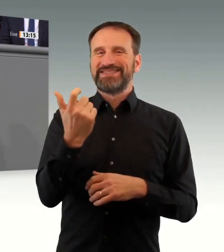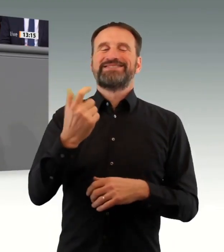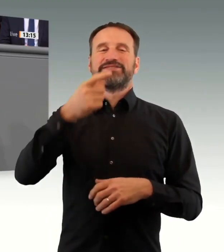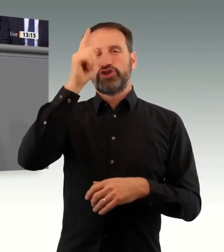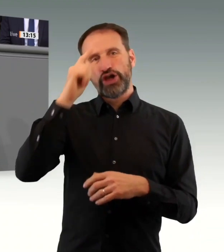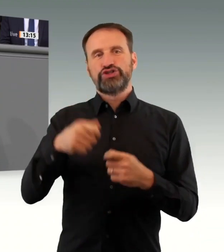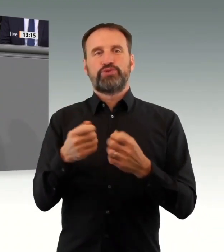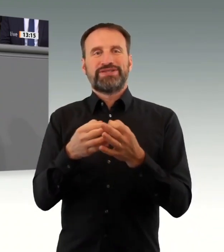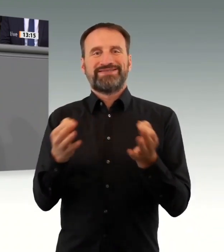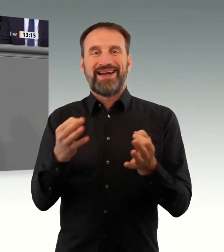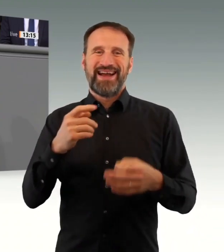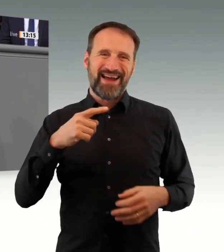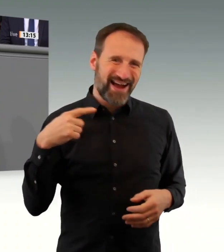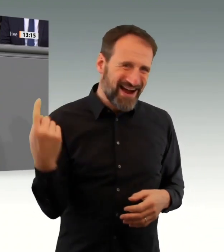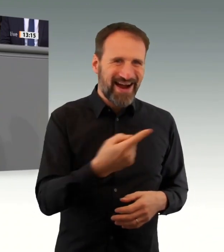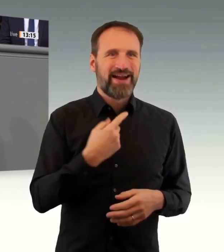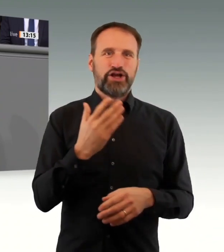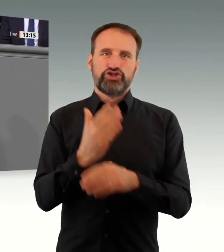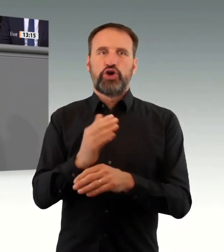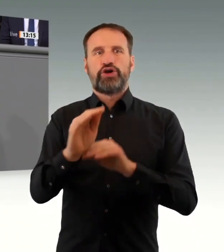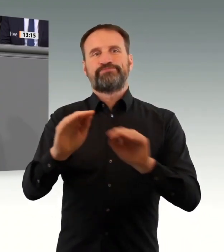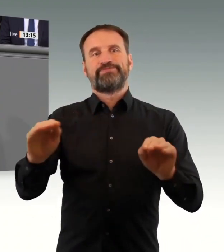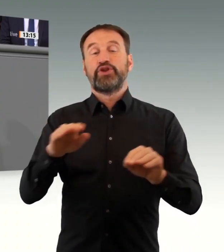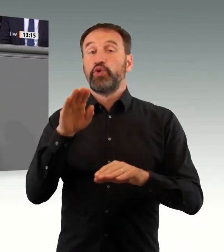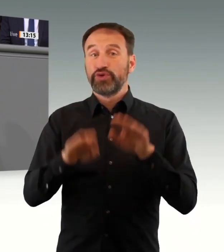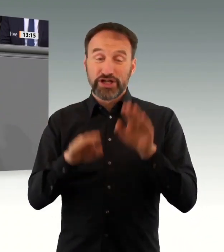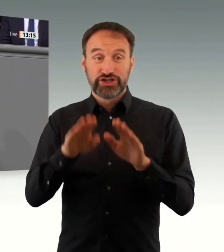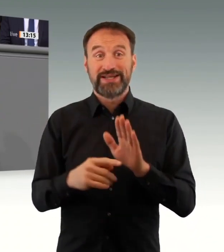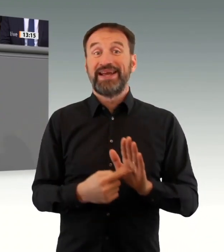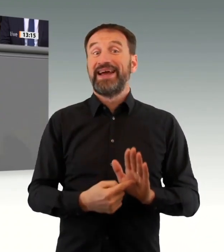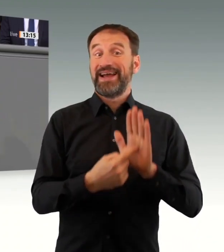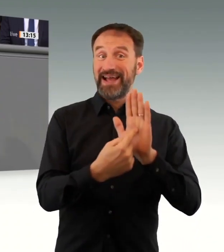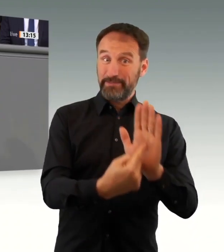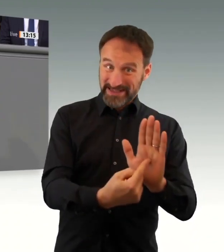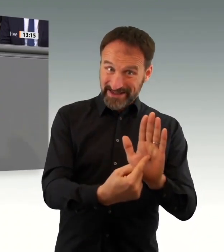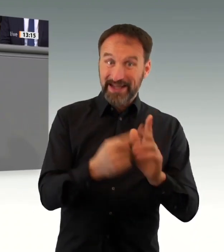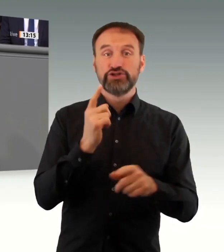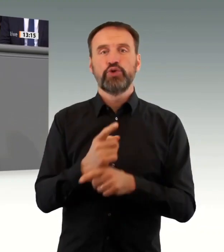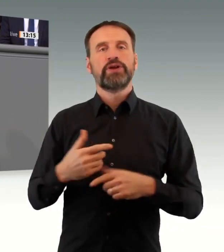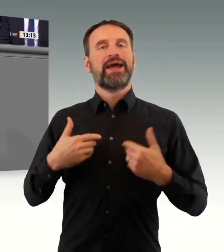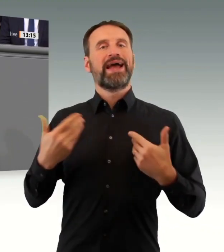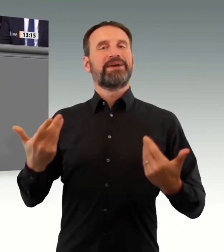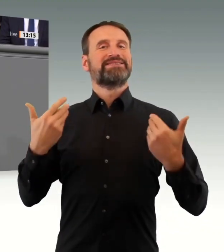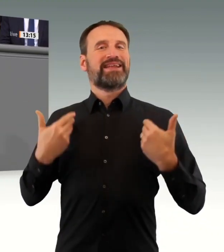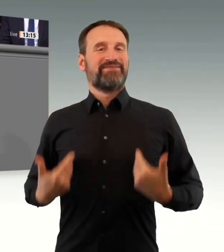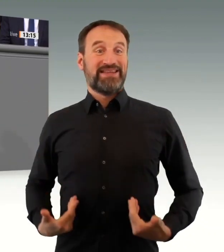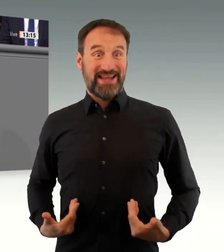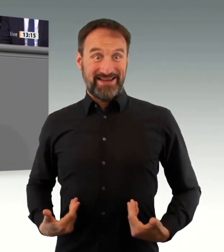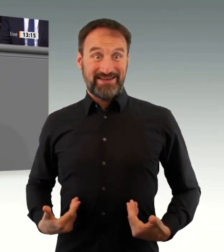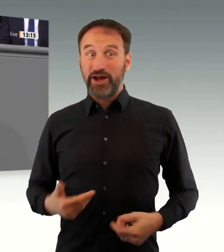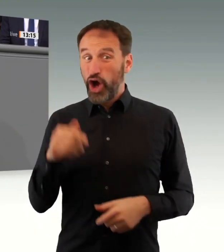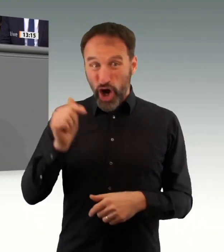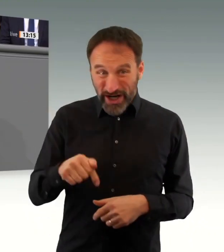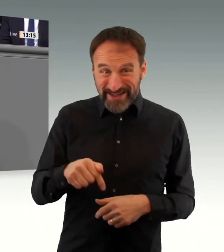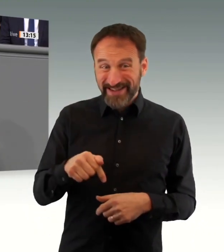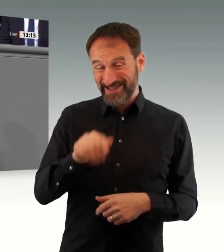tragen die Menschenwürde immer dann wie eine Monstranz vor sich her, wenn es gerade in Ihre politische Agenda passt. Damals wie heute scheint also